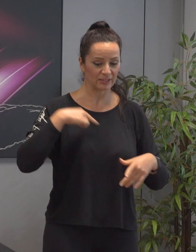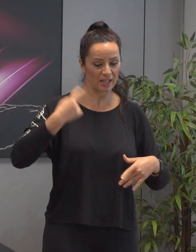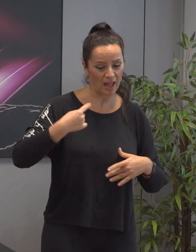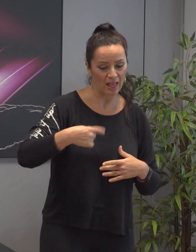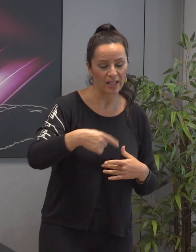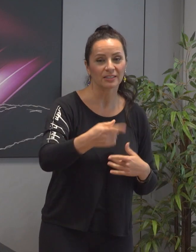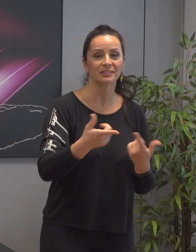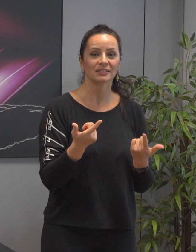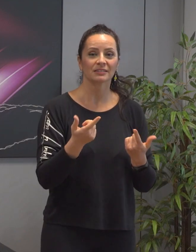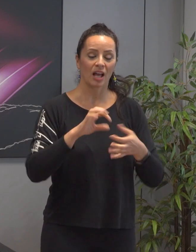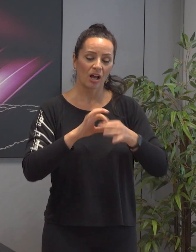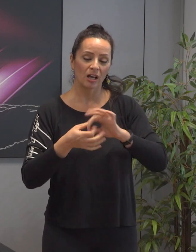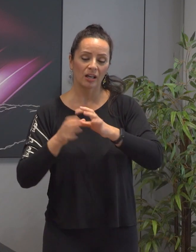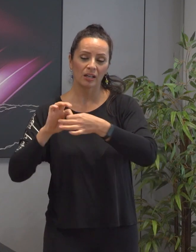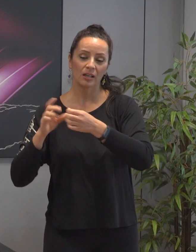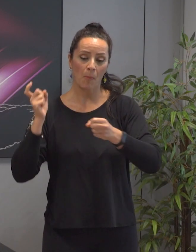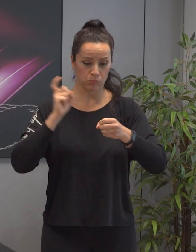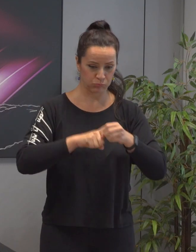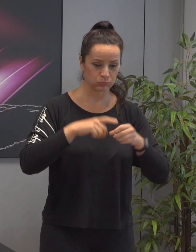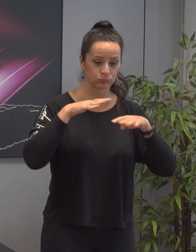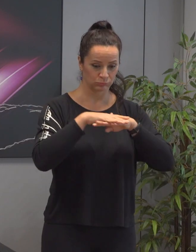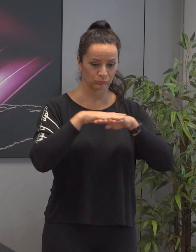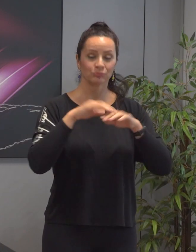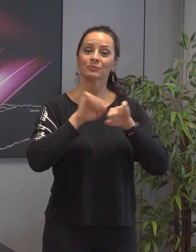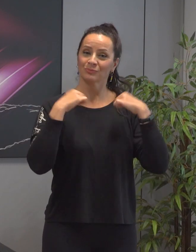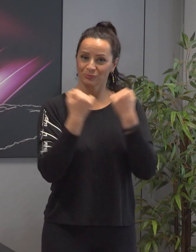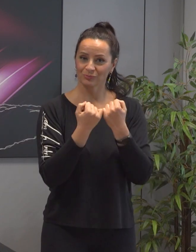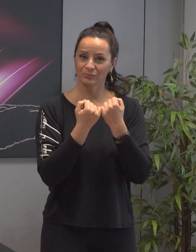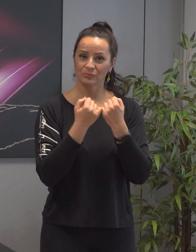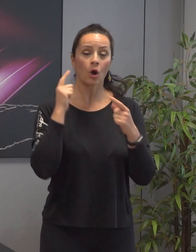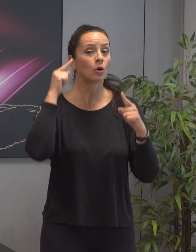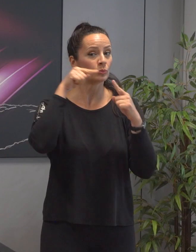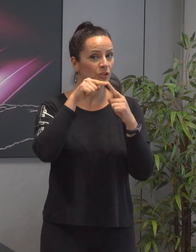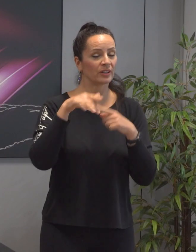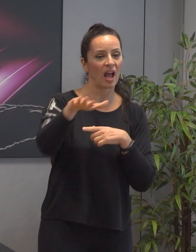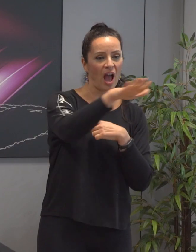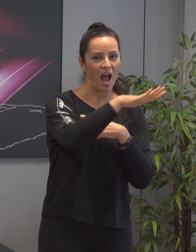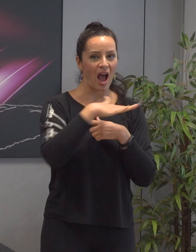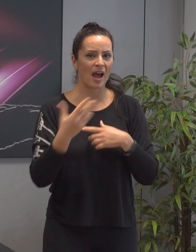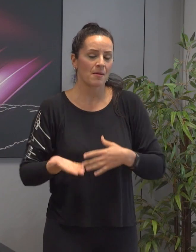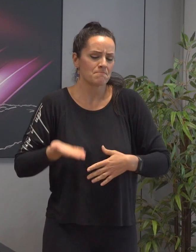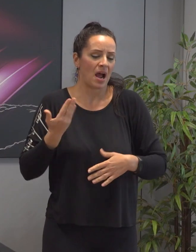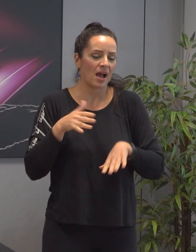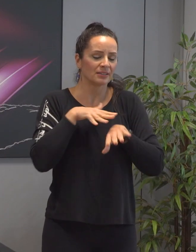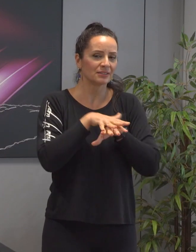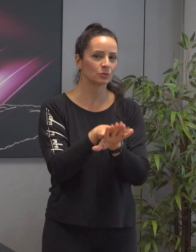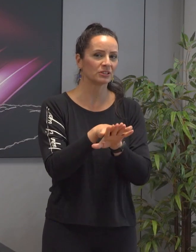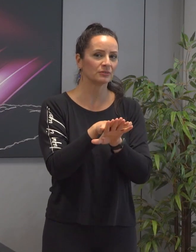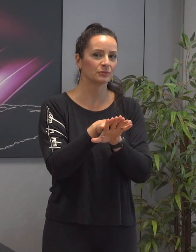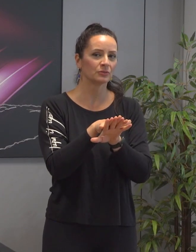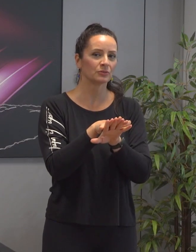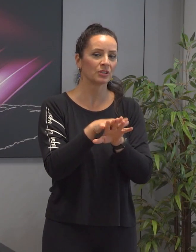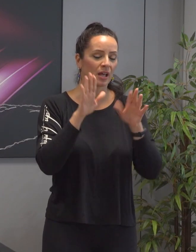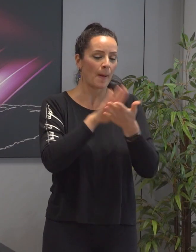diariamente em articulação com os seus parceiros da rede social em prol de um território cada vez mais inclusivo,